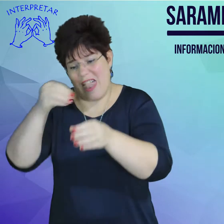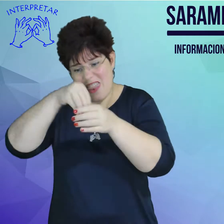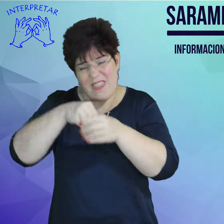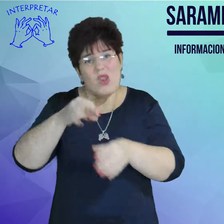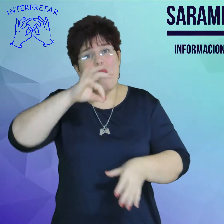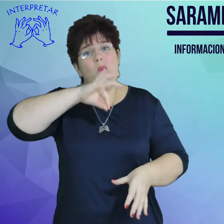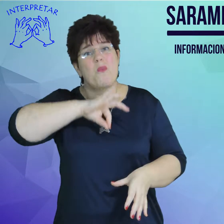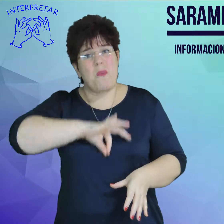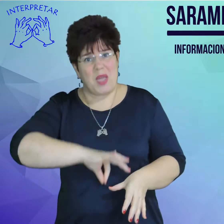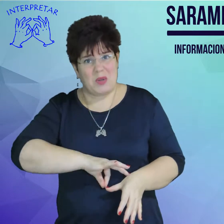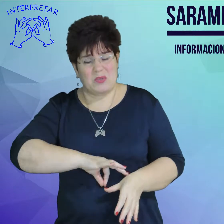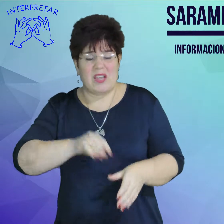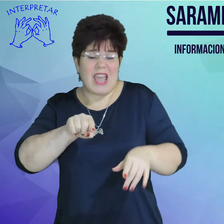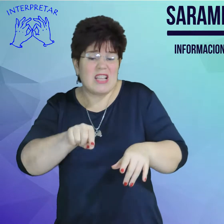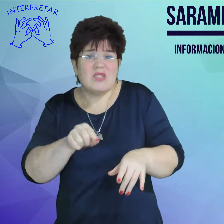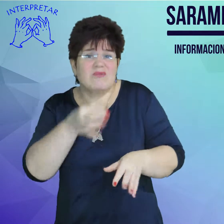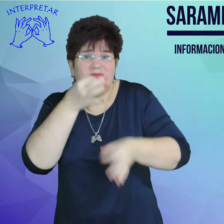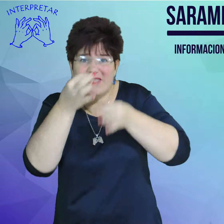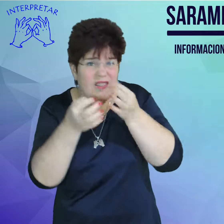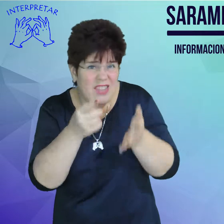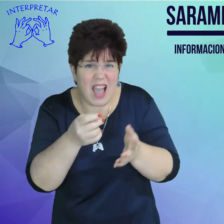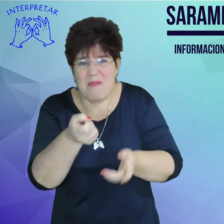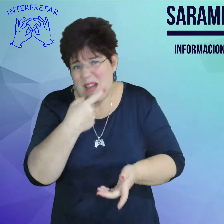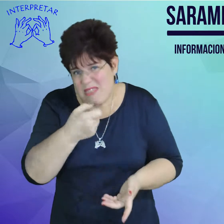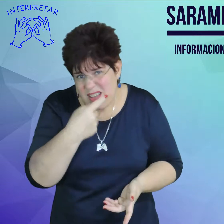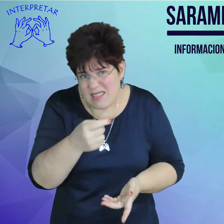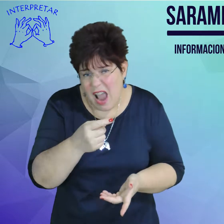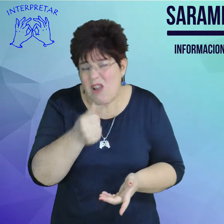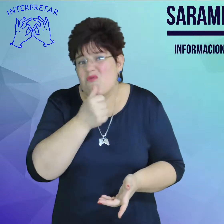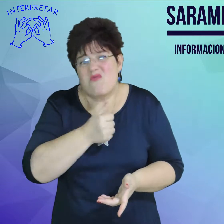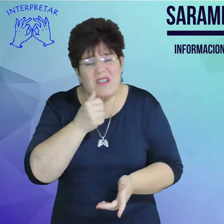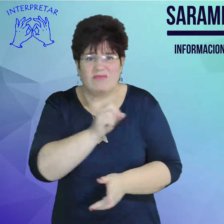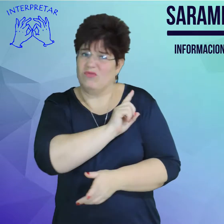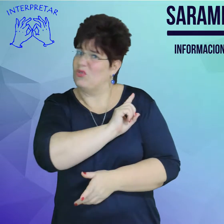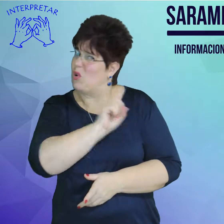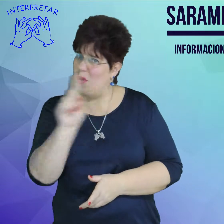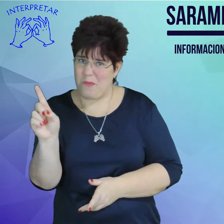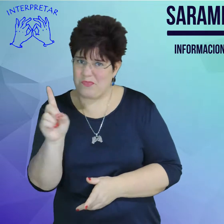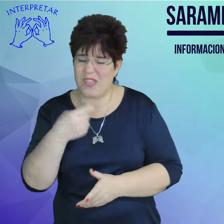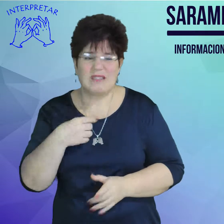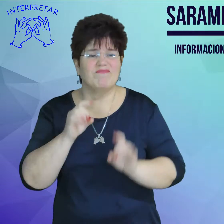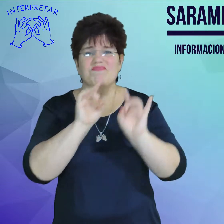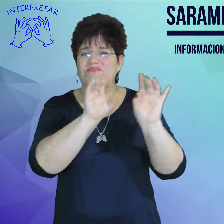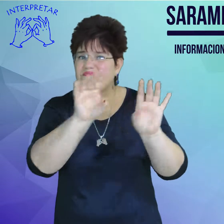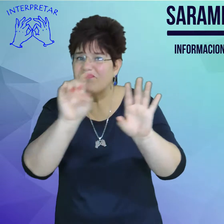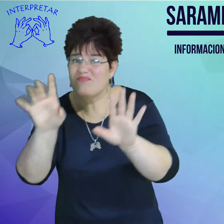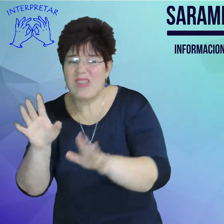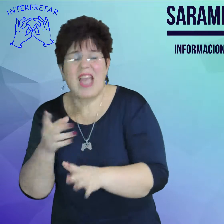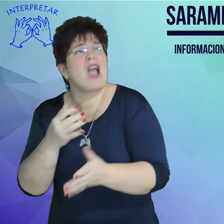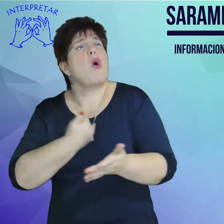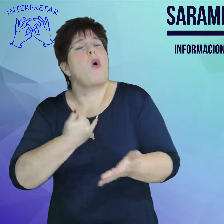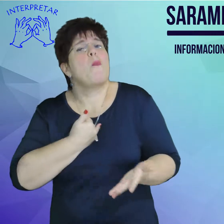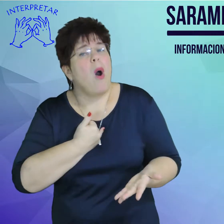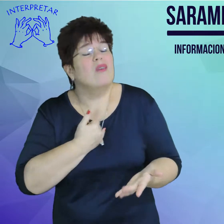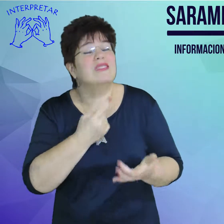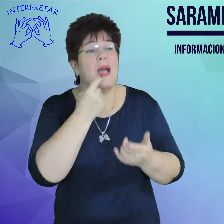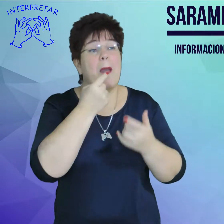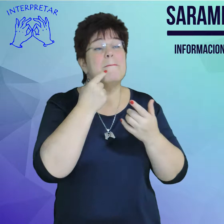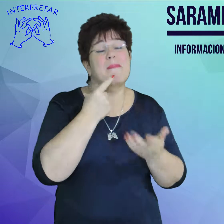antibióticos, se transmite a través de las secreciones respiratorias por la tos o el estornudo o a través de